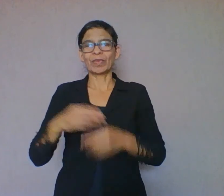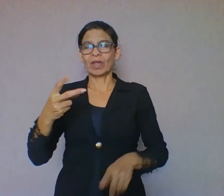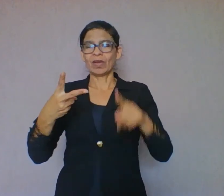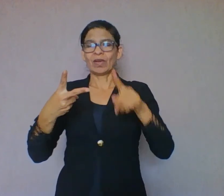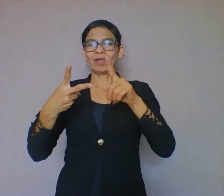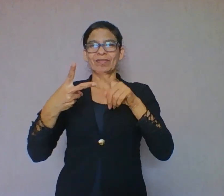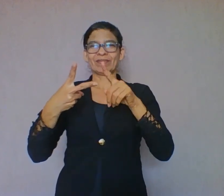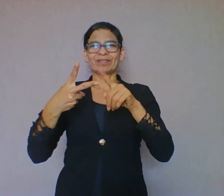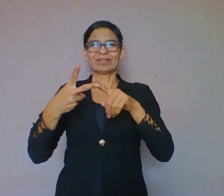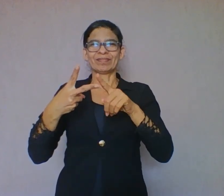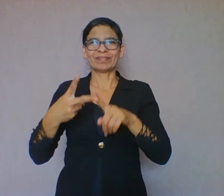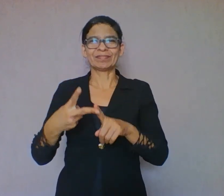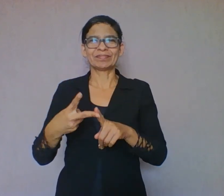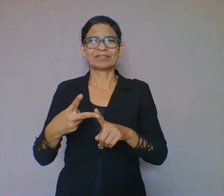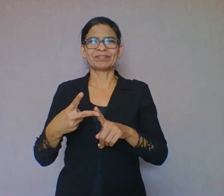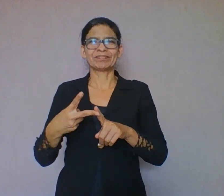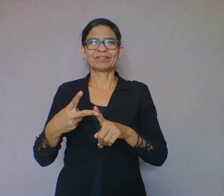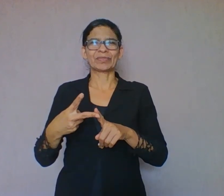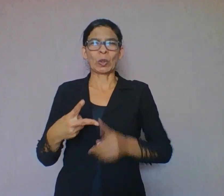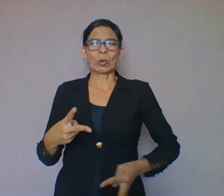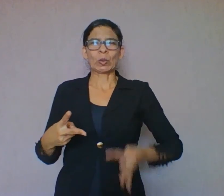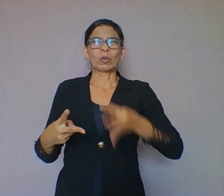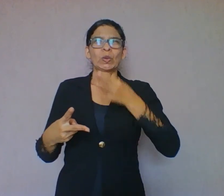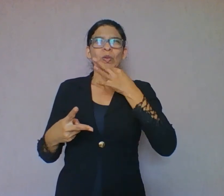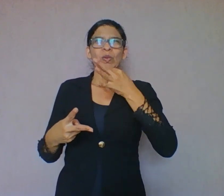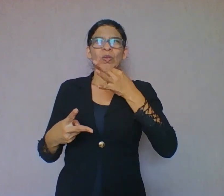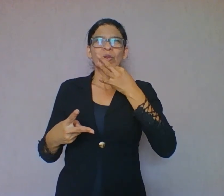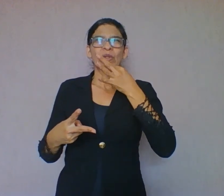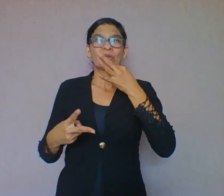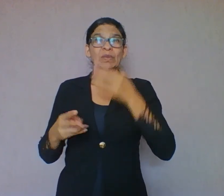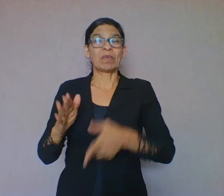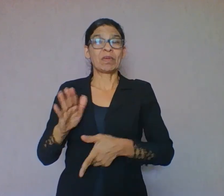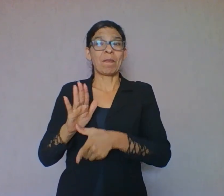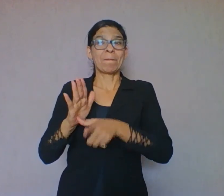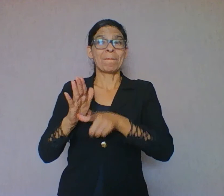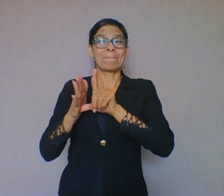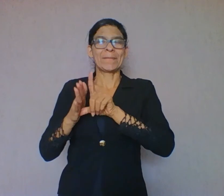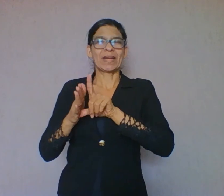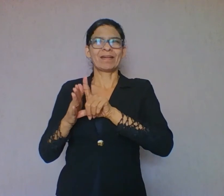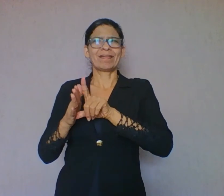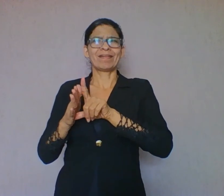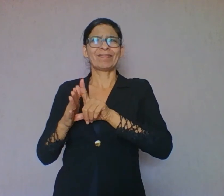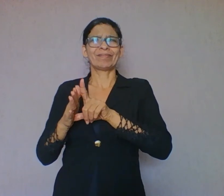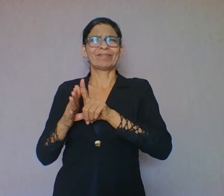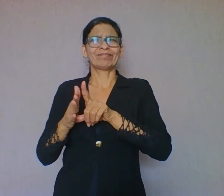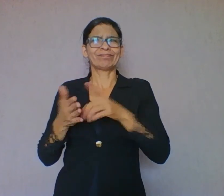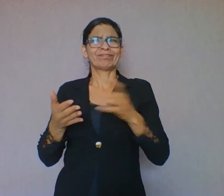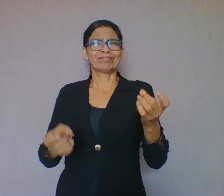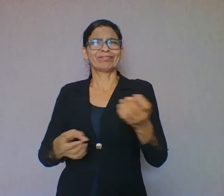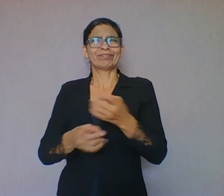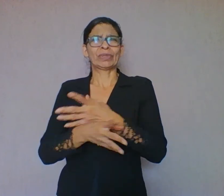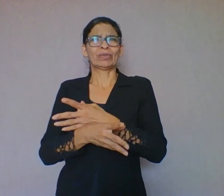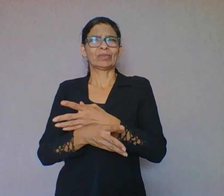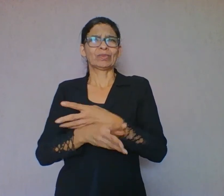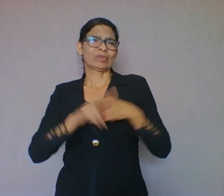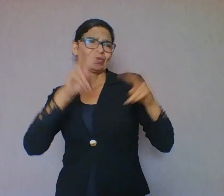levantamento do conhecimento prévio sobre o assunto. O que é o conhecimento prévio mesmo? Conhecimento